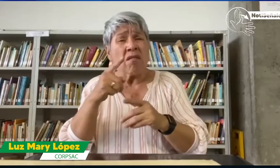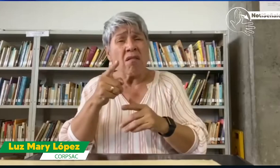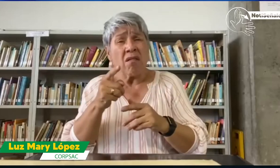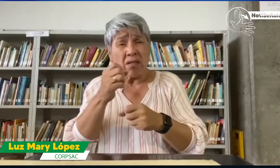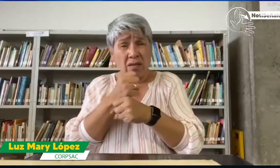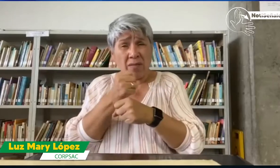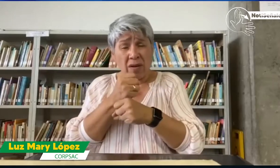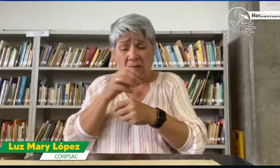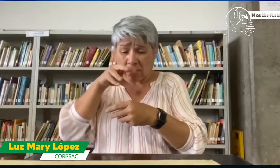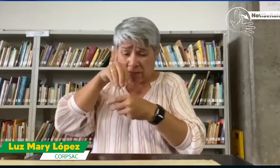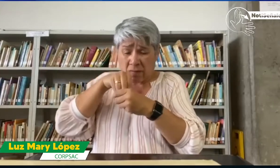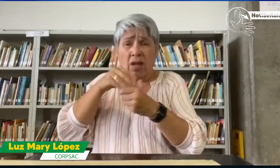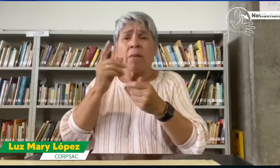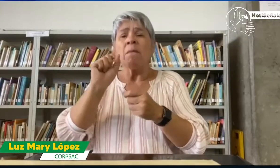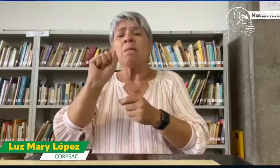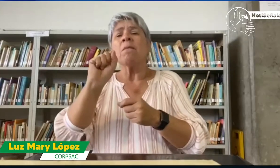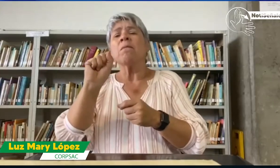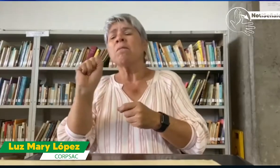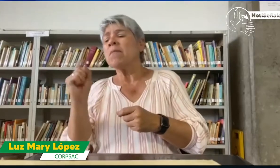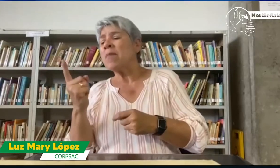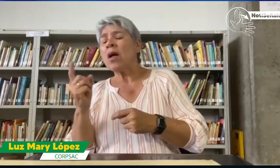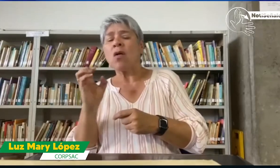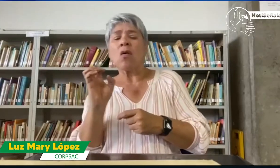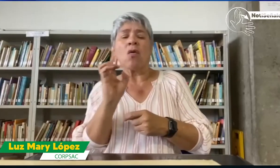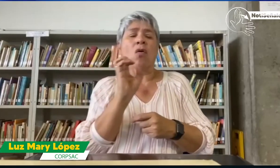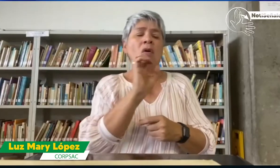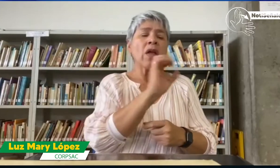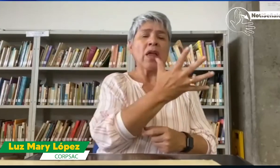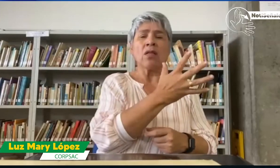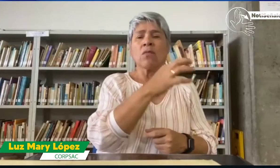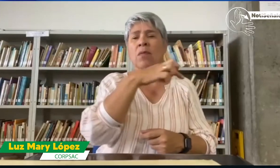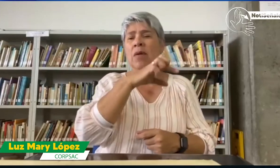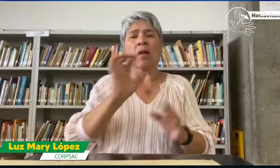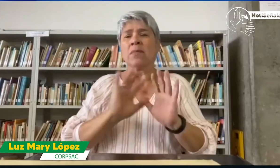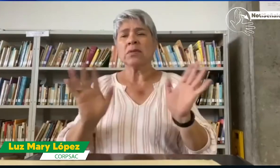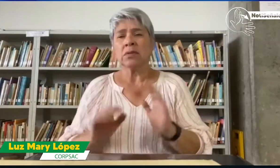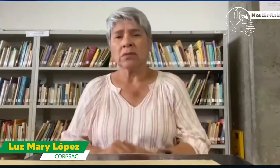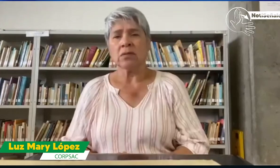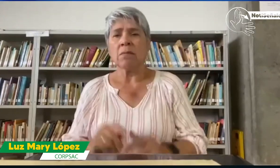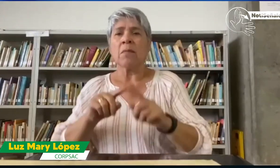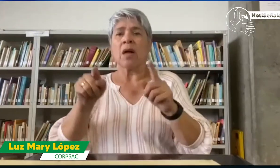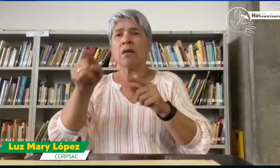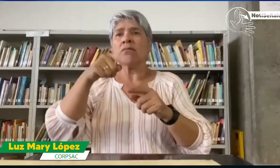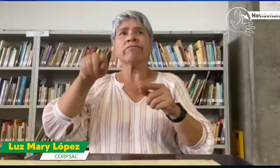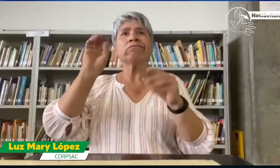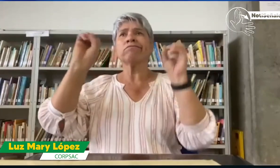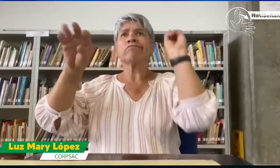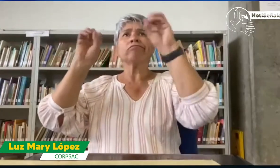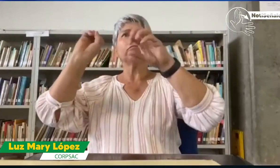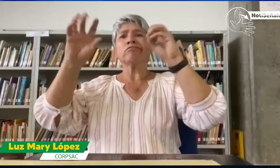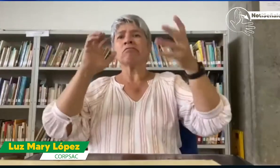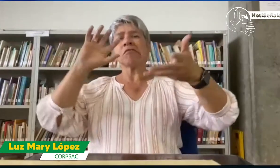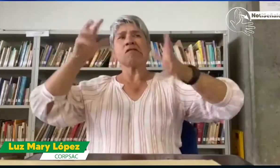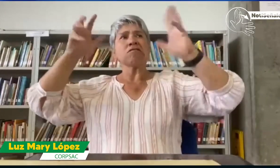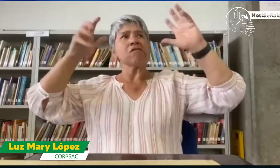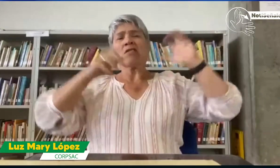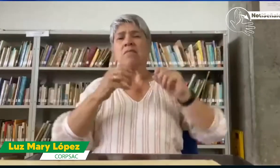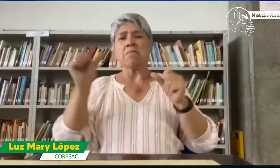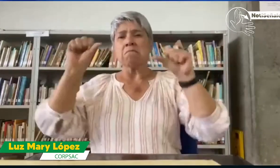Entonces, hay que pensarnos, ¿sí? Vemos que los modelos lingüísticos solamente están para primaria, ¿sí? Pero